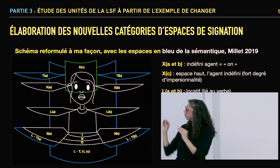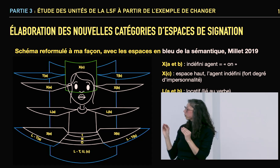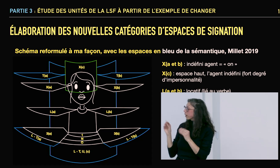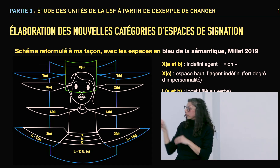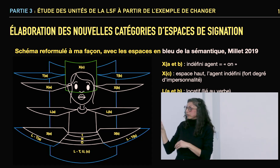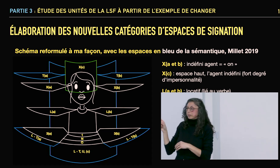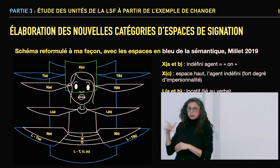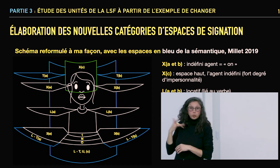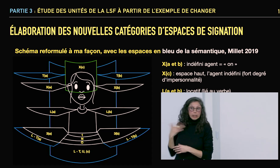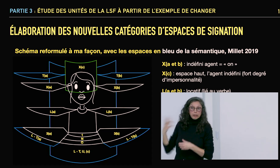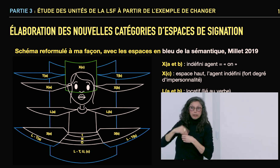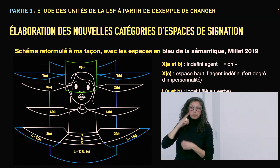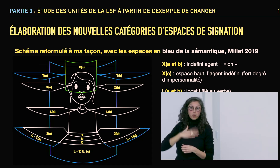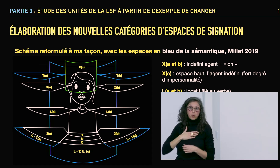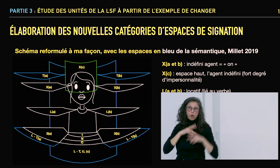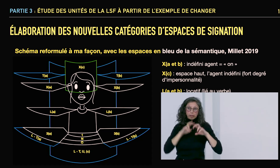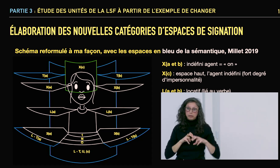'autre de se déplacer d'un espace à l'autre.